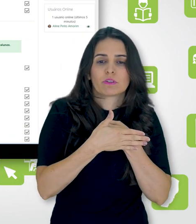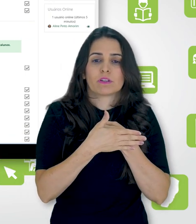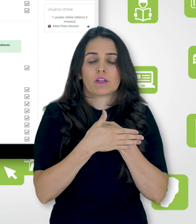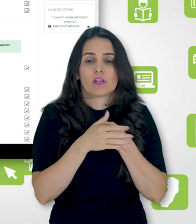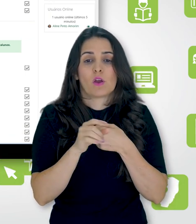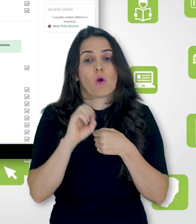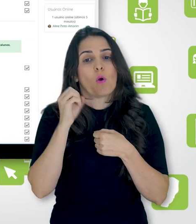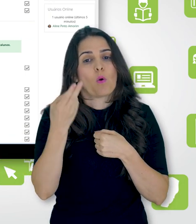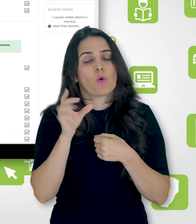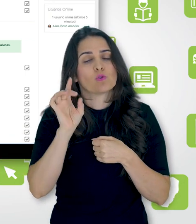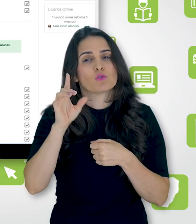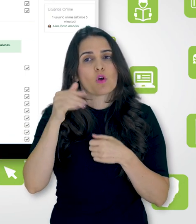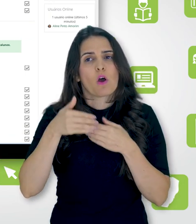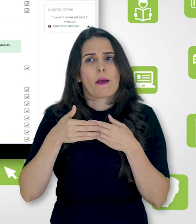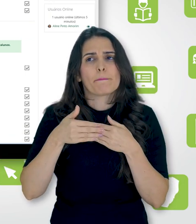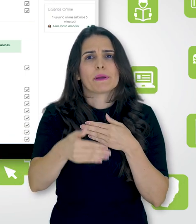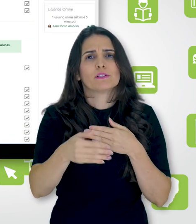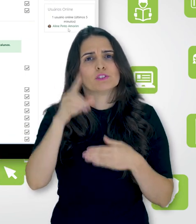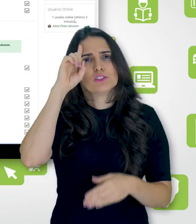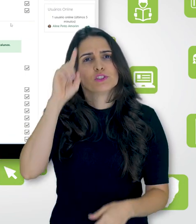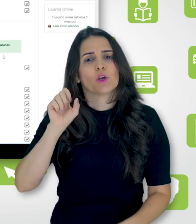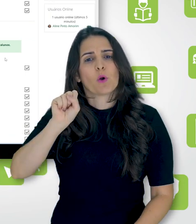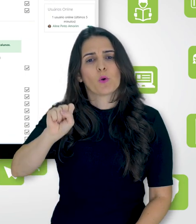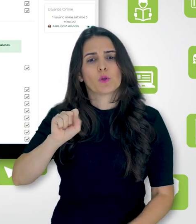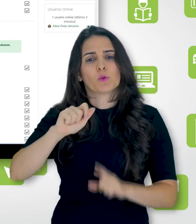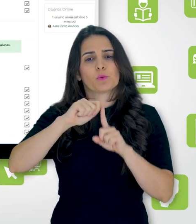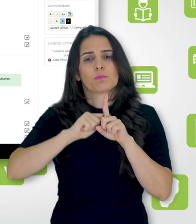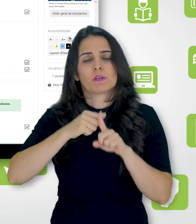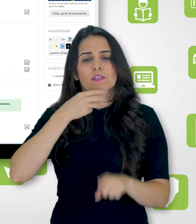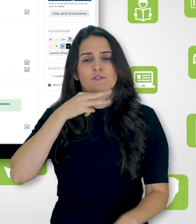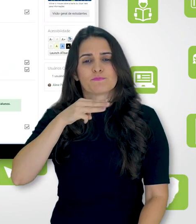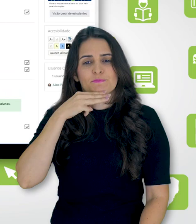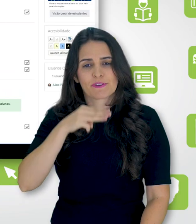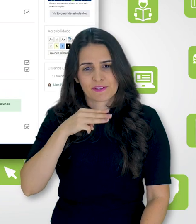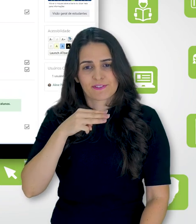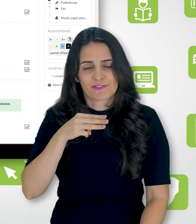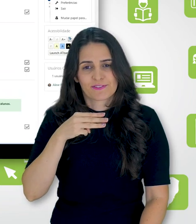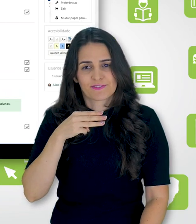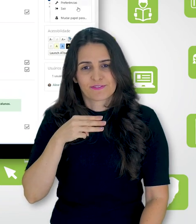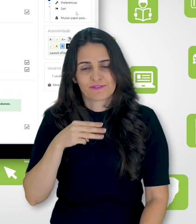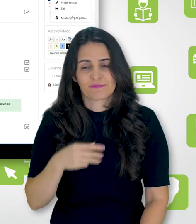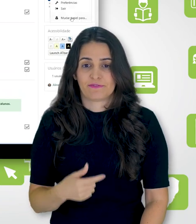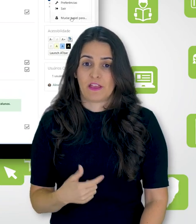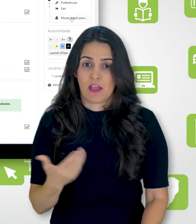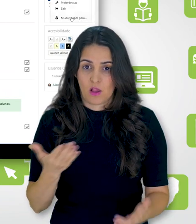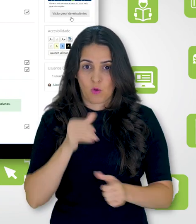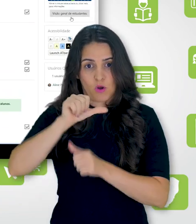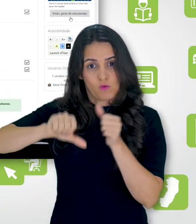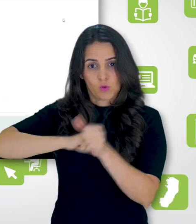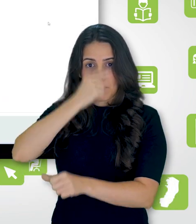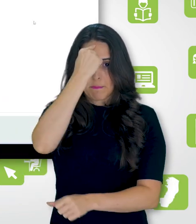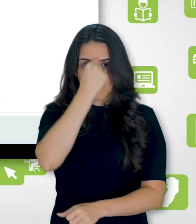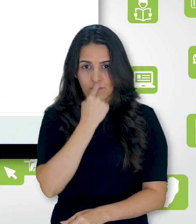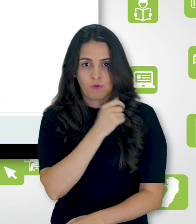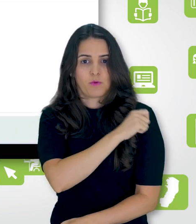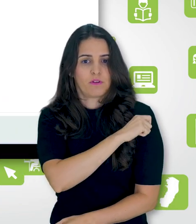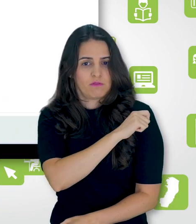partir de 8 de março. E agora, eu vou fazer o acesso como aluno, para você ver